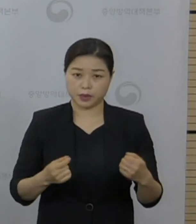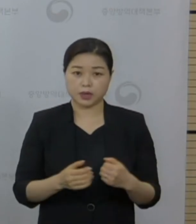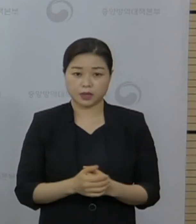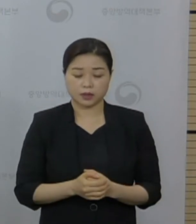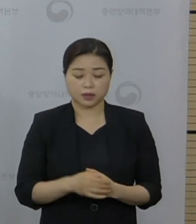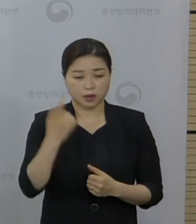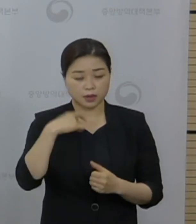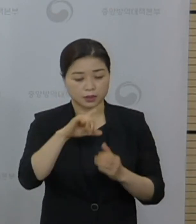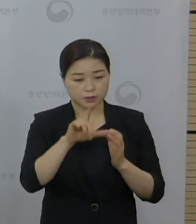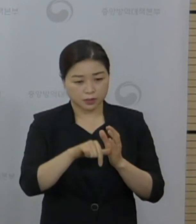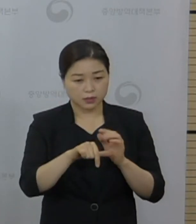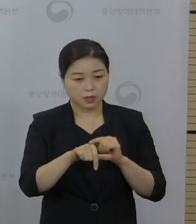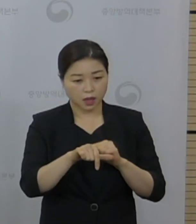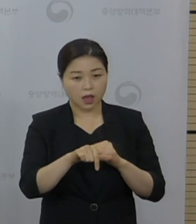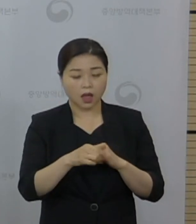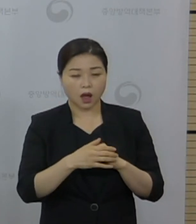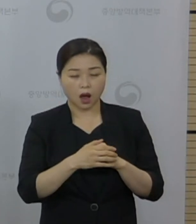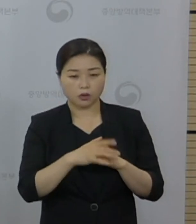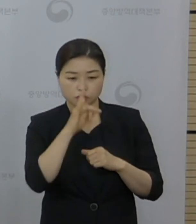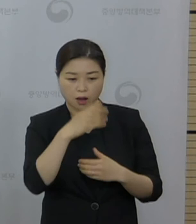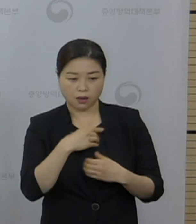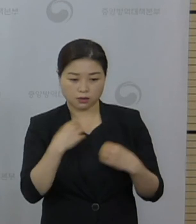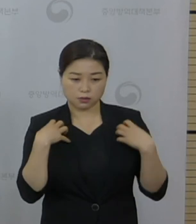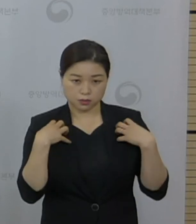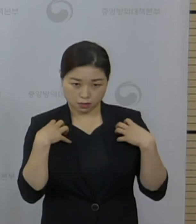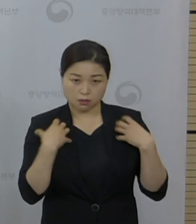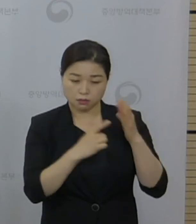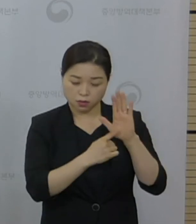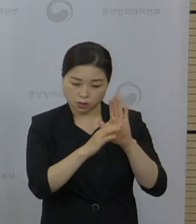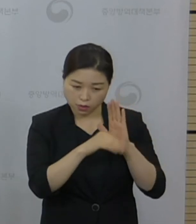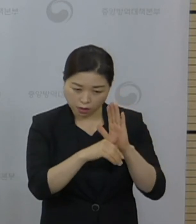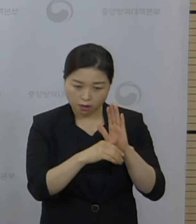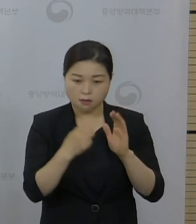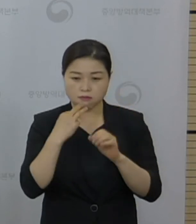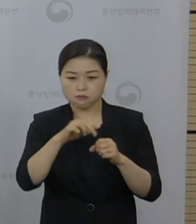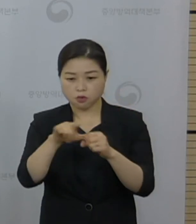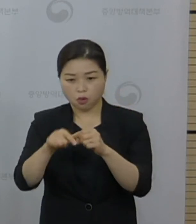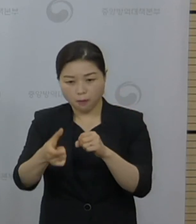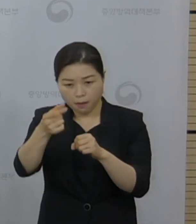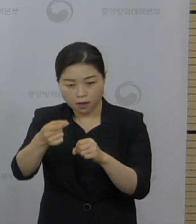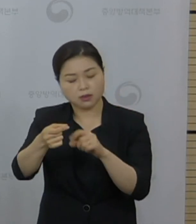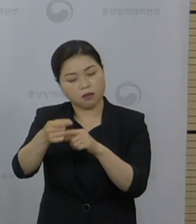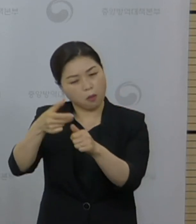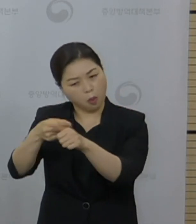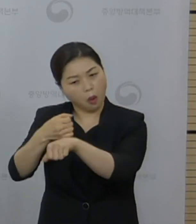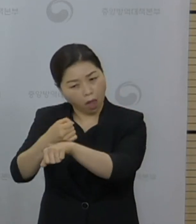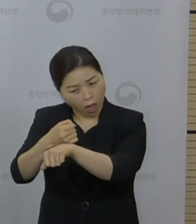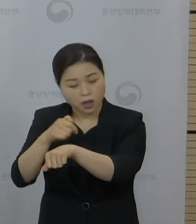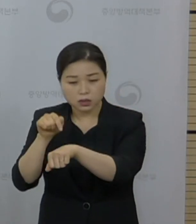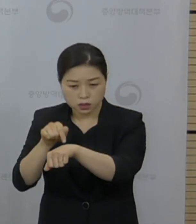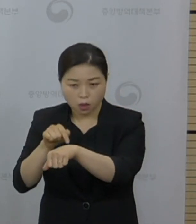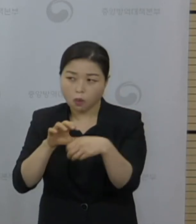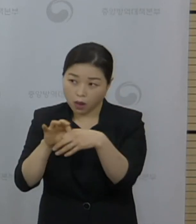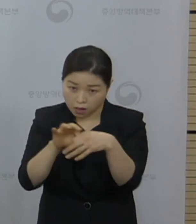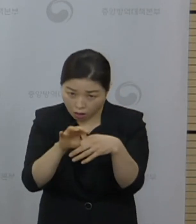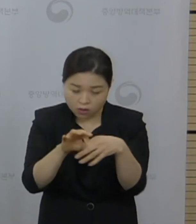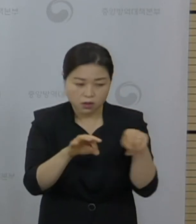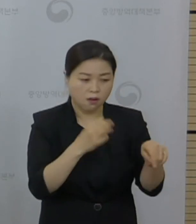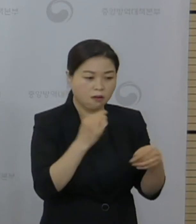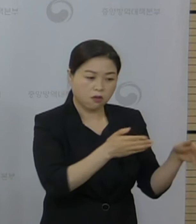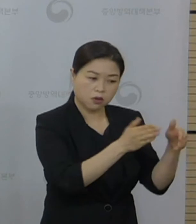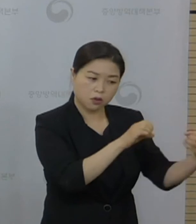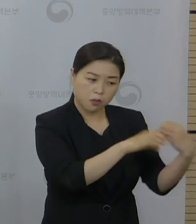때 수도권 우선 접종 건의에 대한 질의에 대해서 경기도에서 답변한 바에 따르면